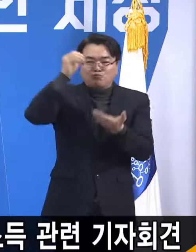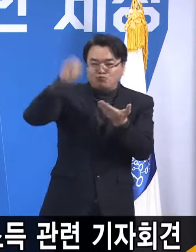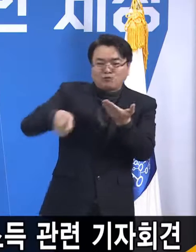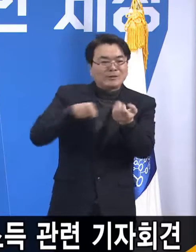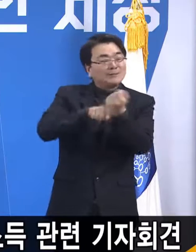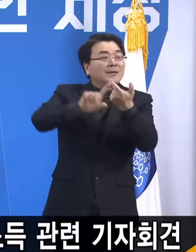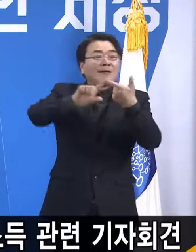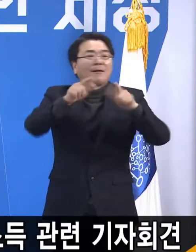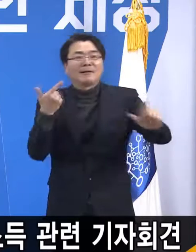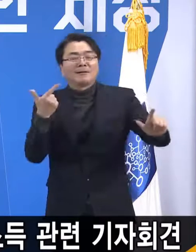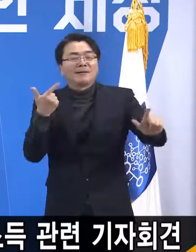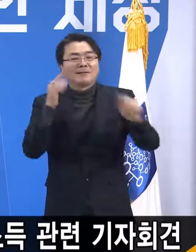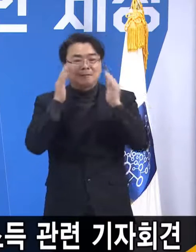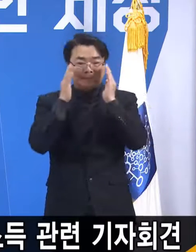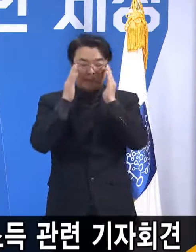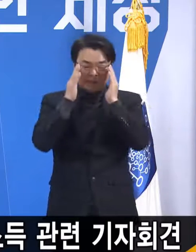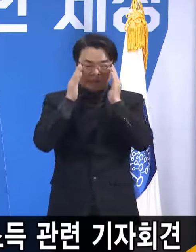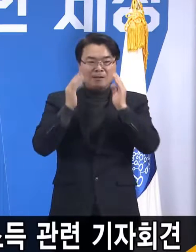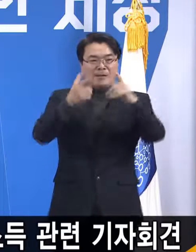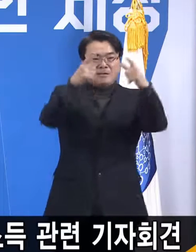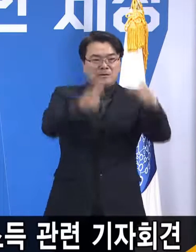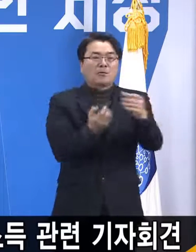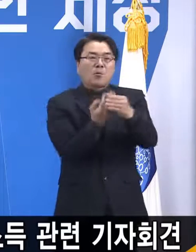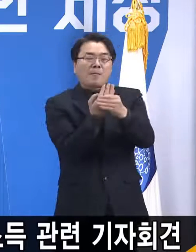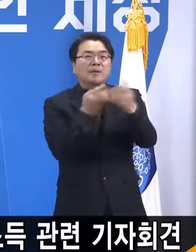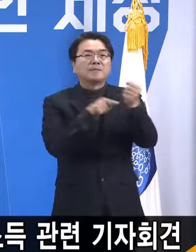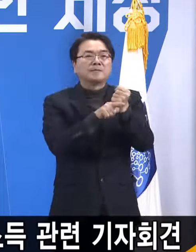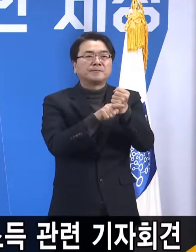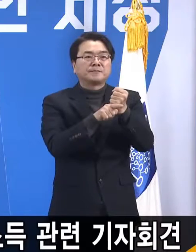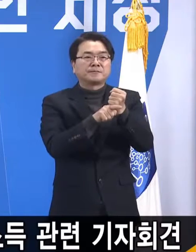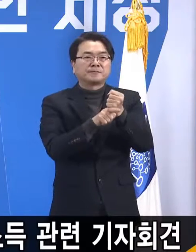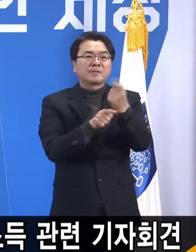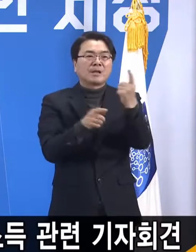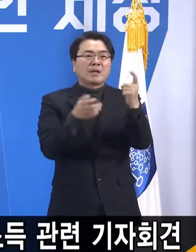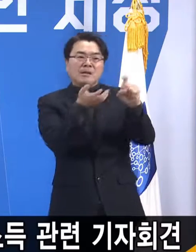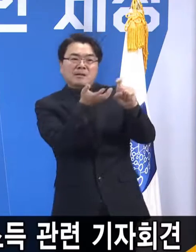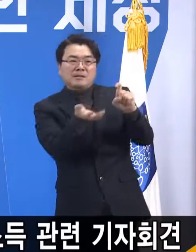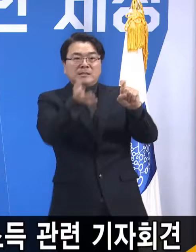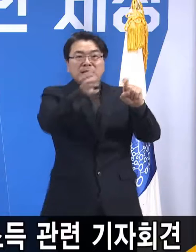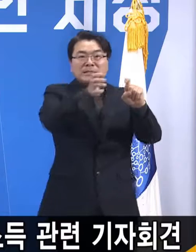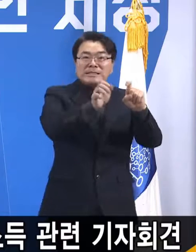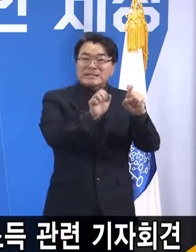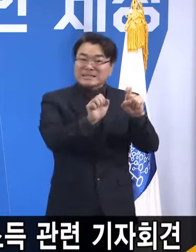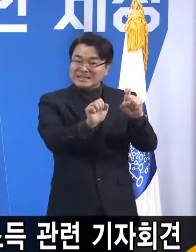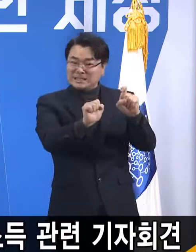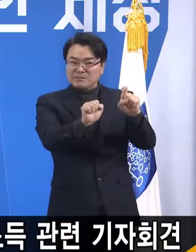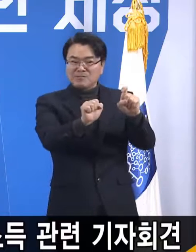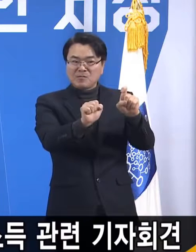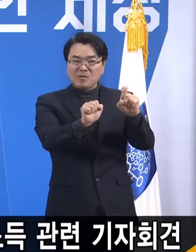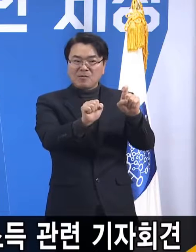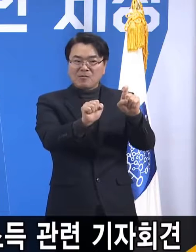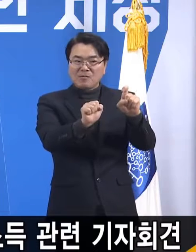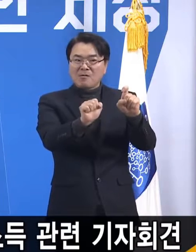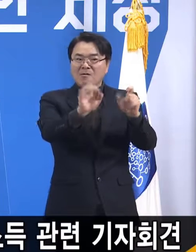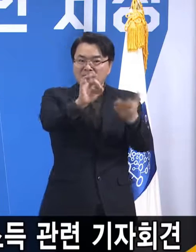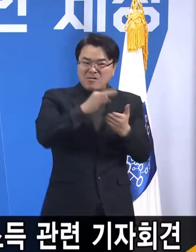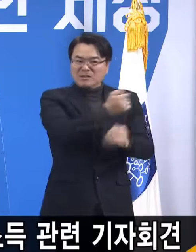분명히 말씀드리면 지역화폐는 10억 이상 매출을 하는 대형 유통점